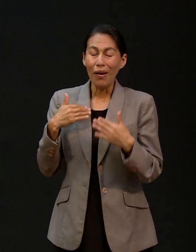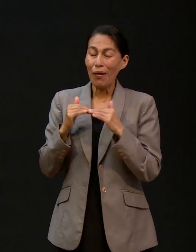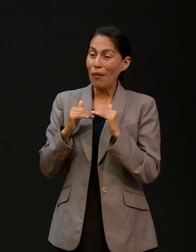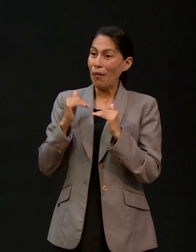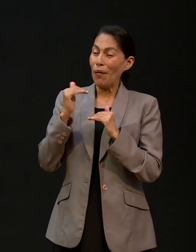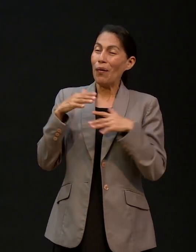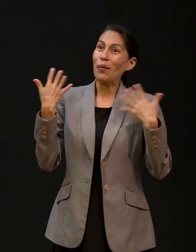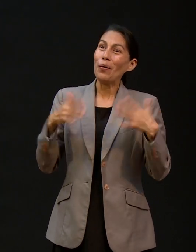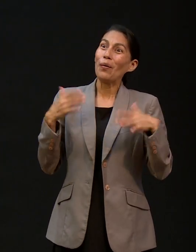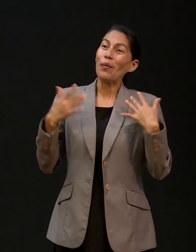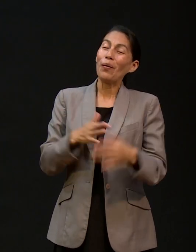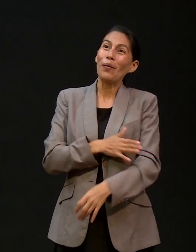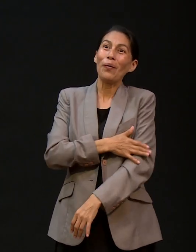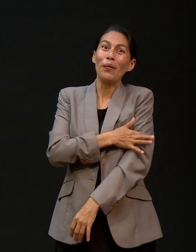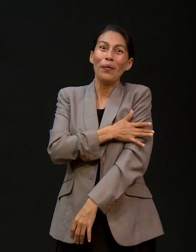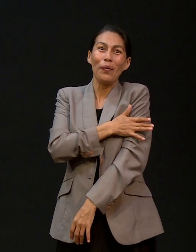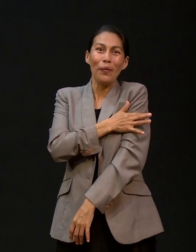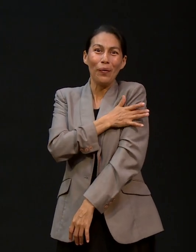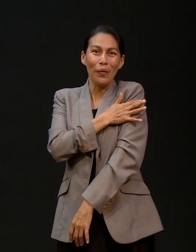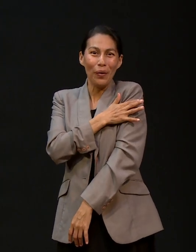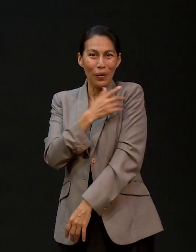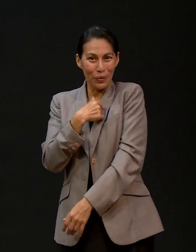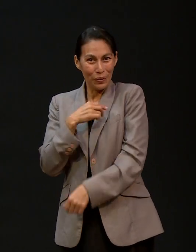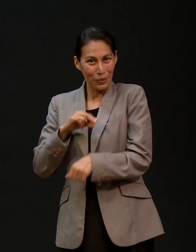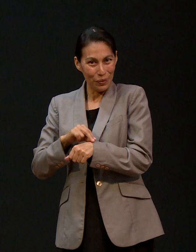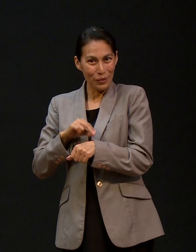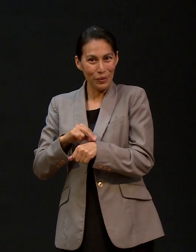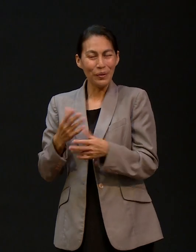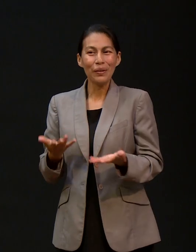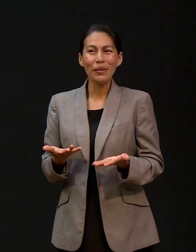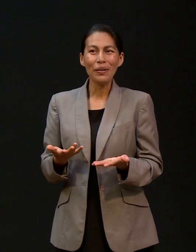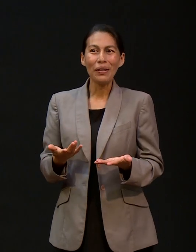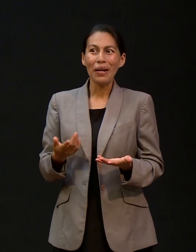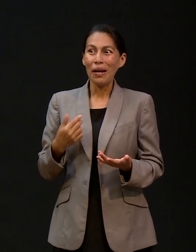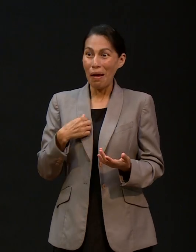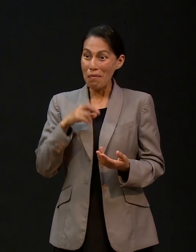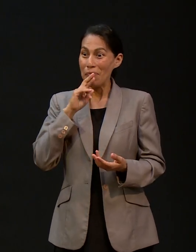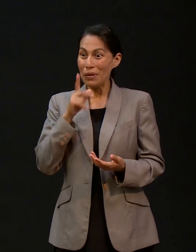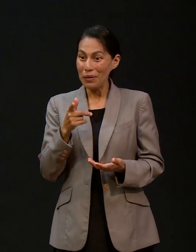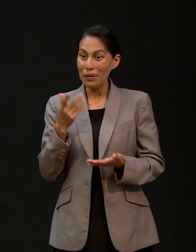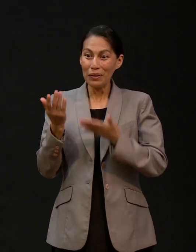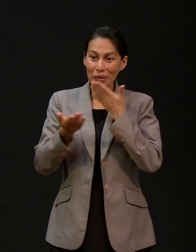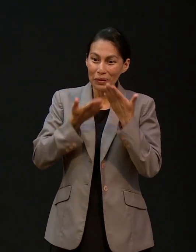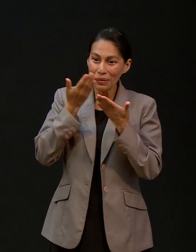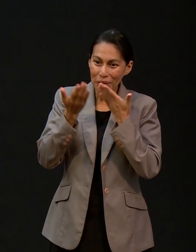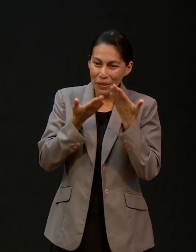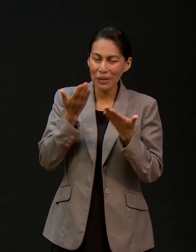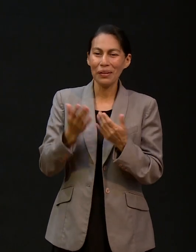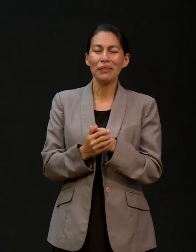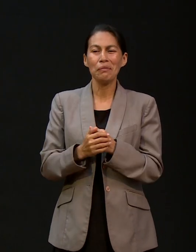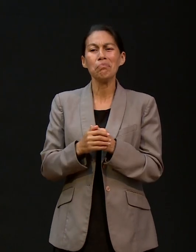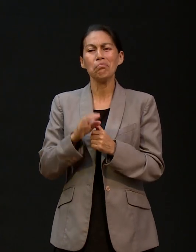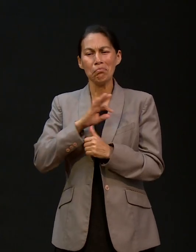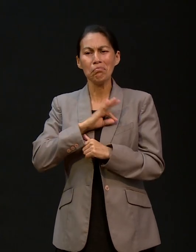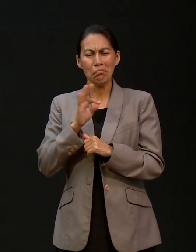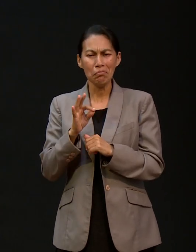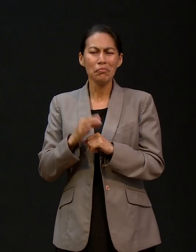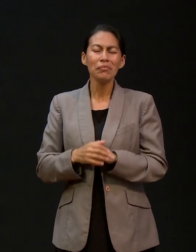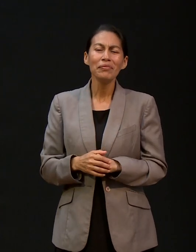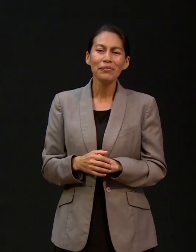anatomía. Yo estaba en prepa, y eso me motivó también a mí mucho de pensar en, sí, me emocionó, es por qué no medicina, poder servir a Dios